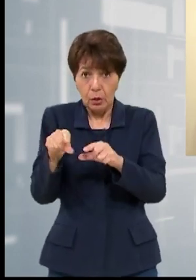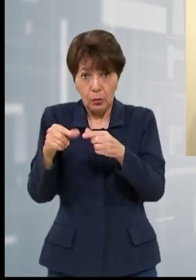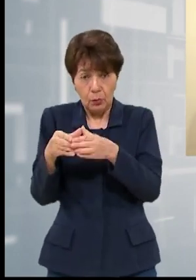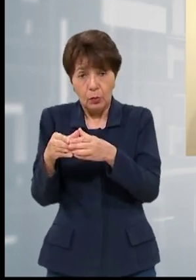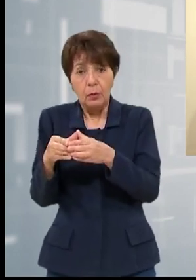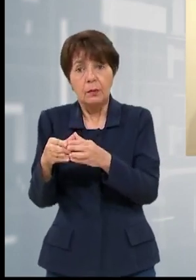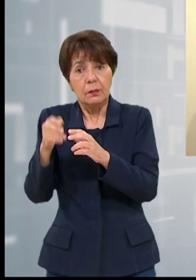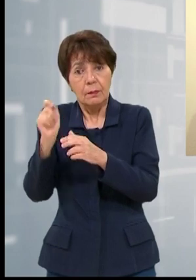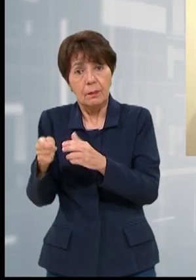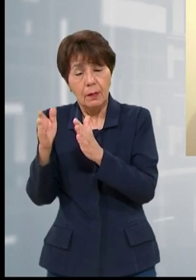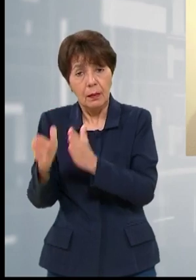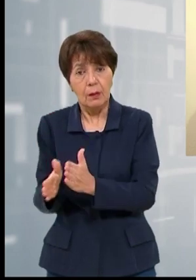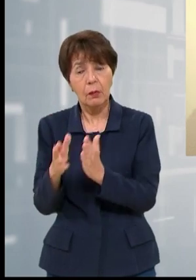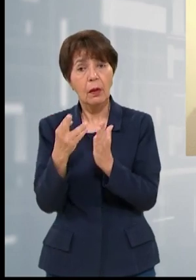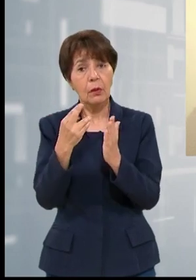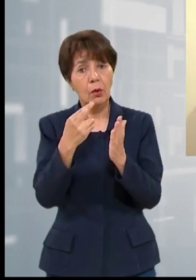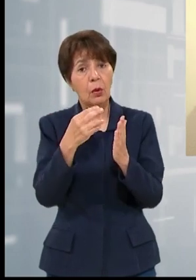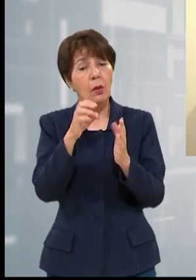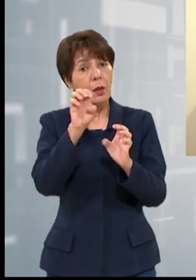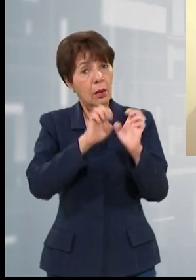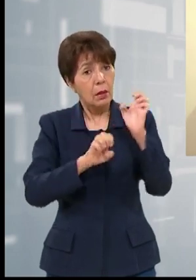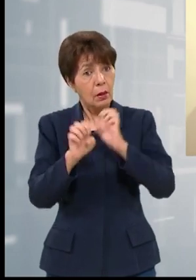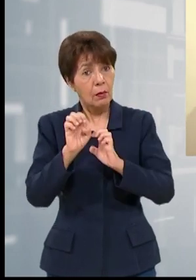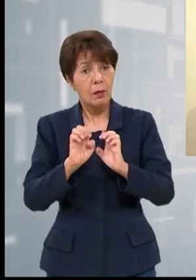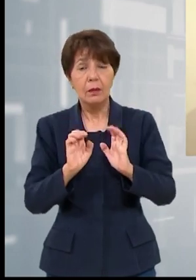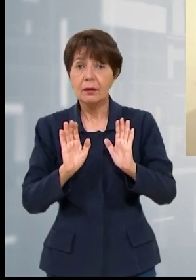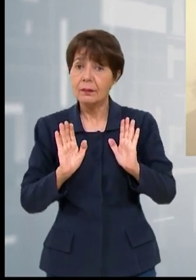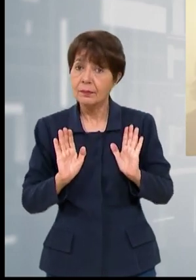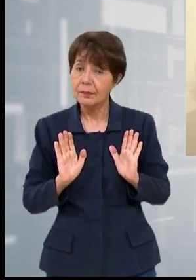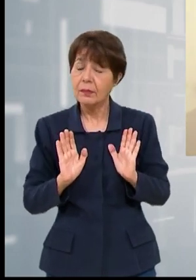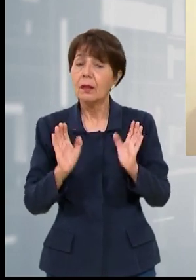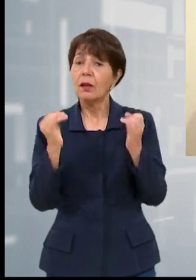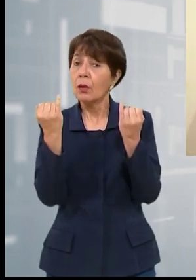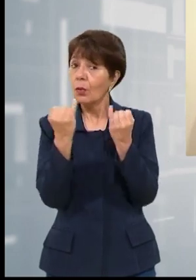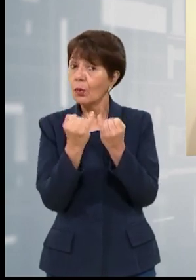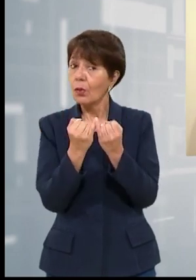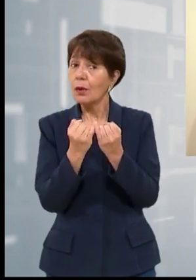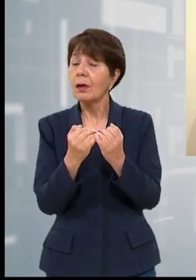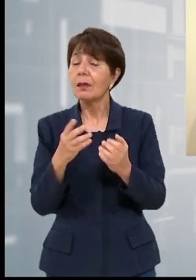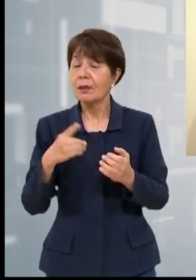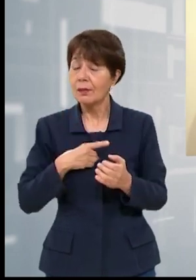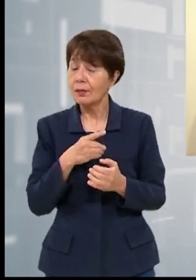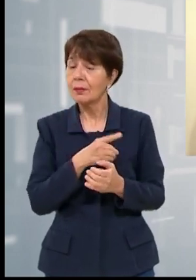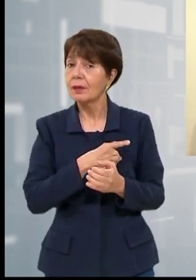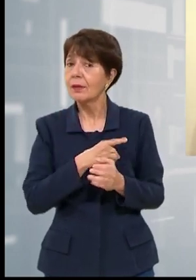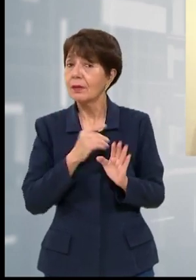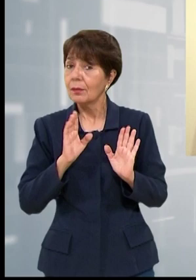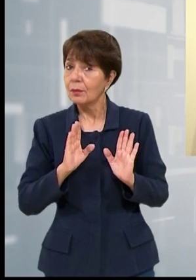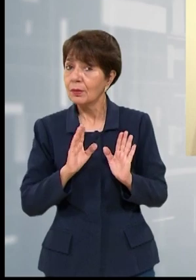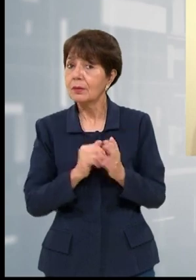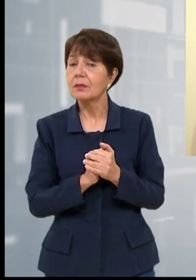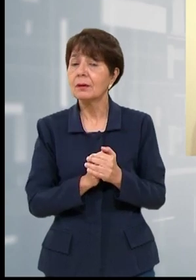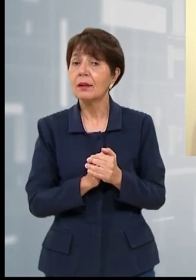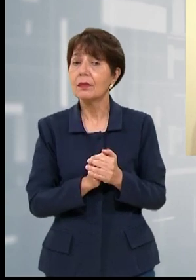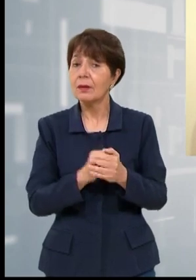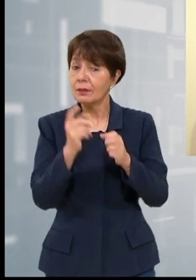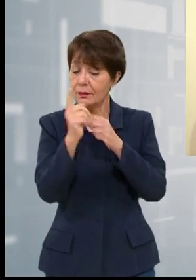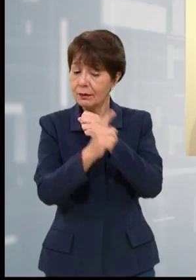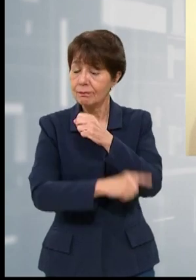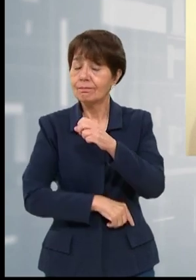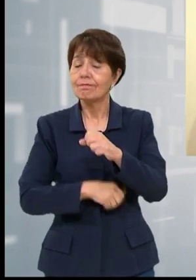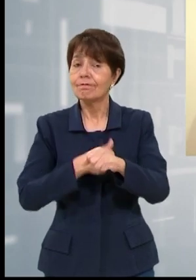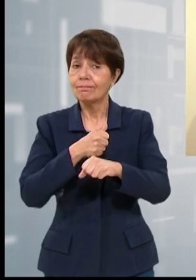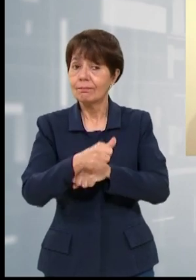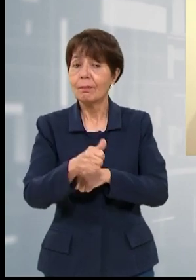ley lo manda y pues si no, pues también hay que castigar a las personas, a los diputados que hagan estas situaciones en